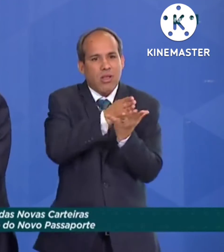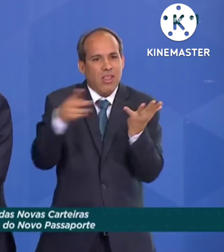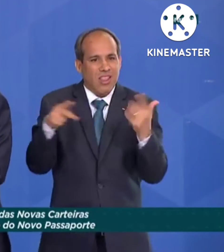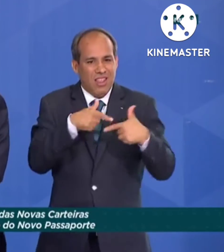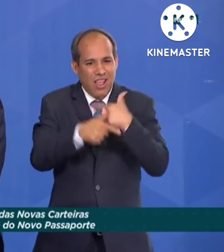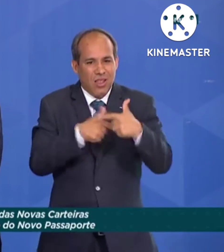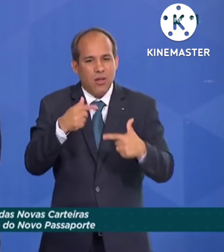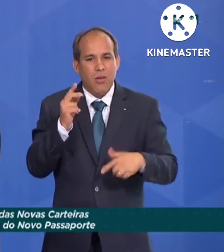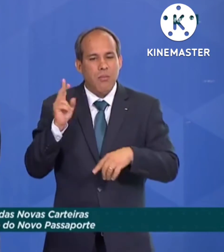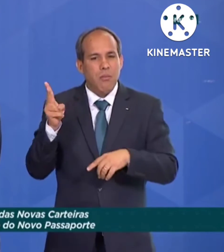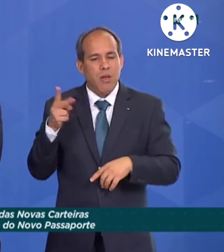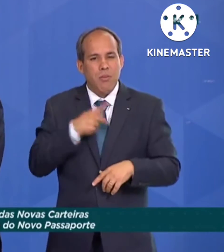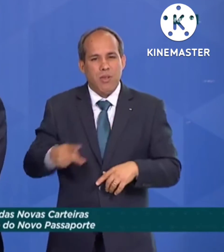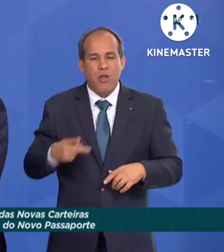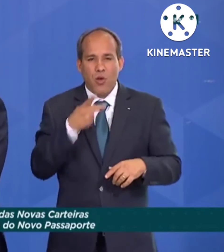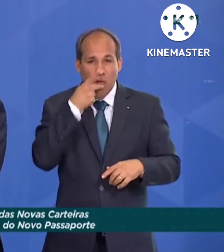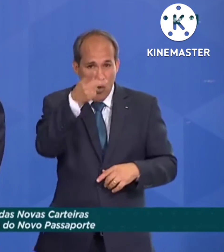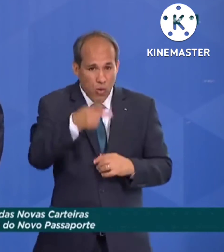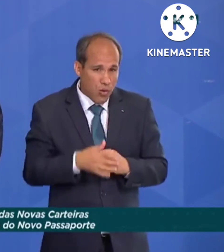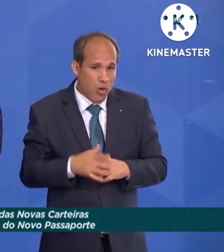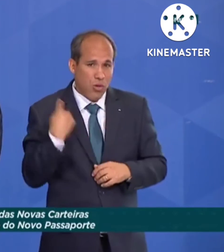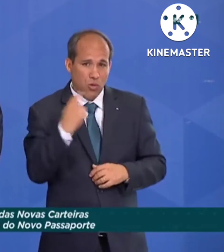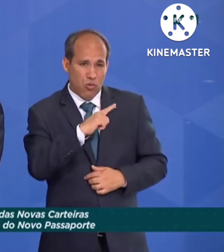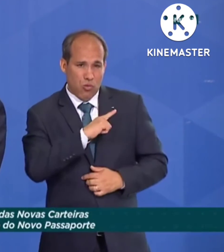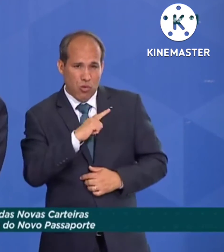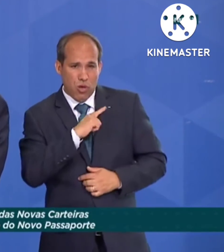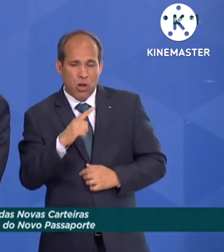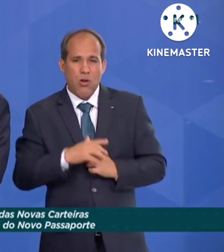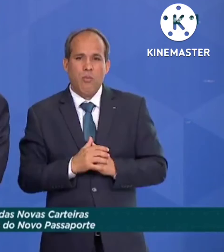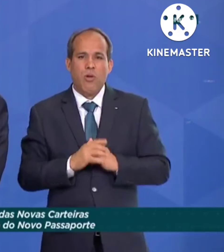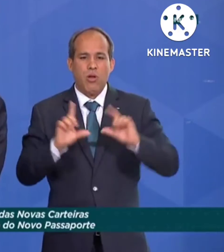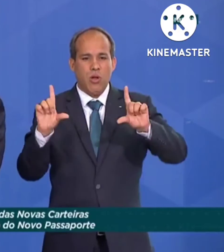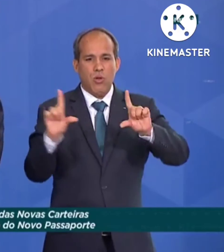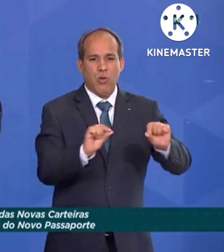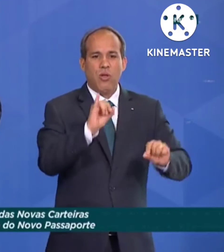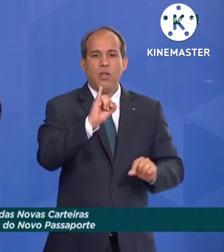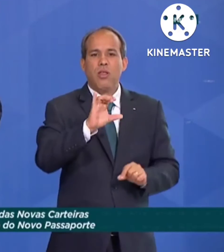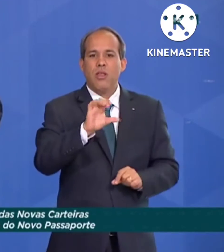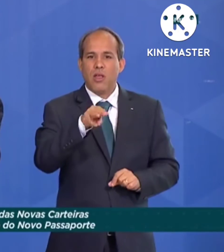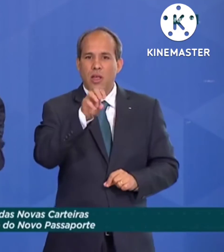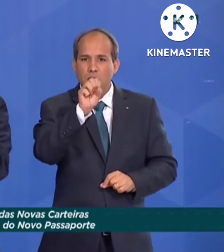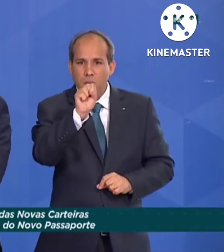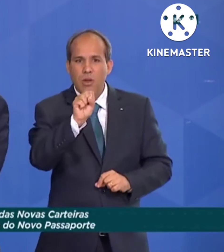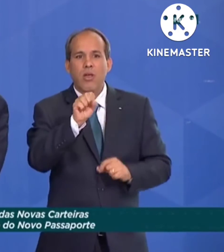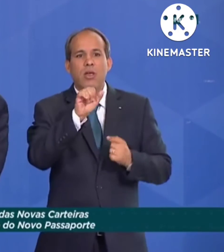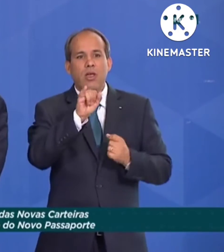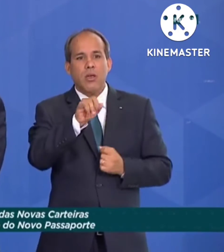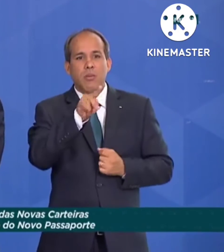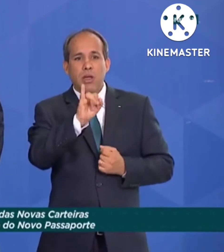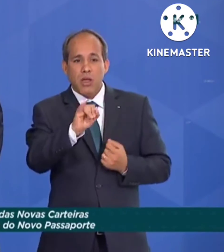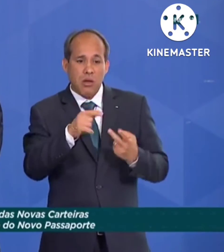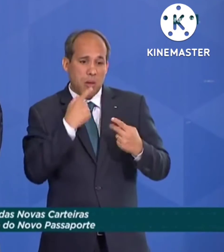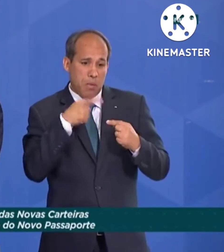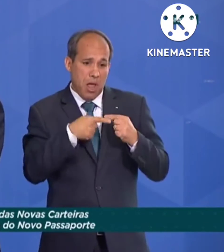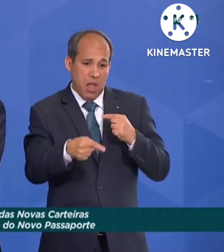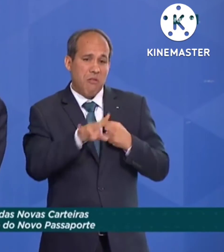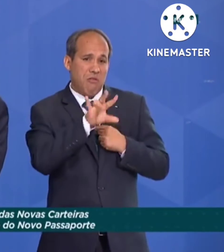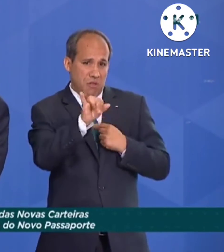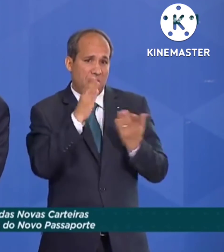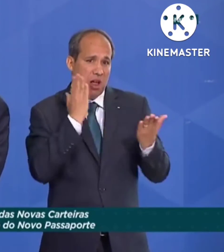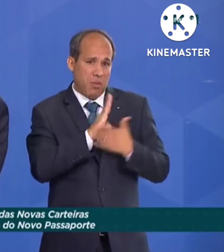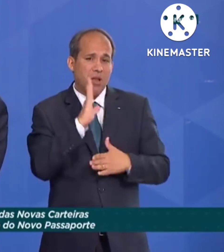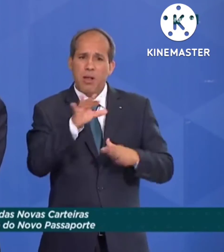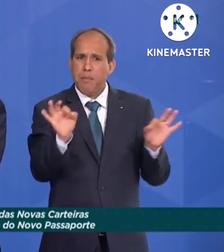articulou. Nós temos uma redução de ICMS, uma redução de IPI iminentes, já